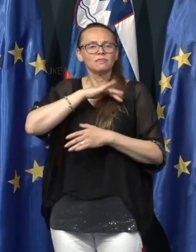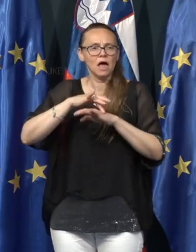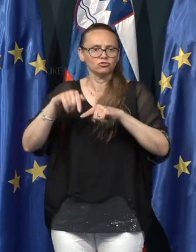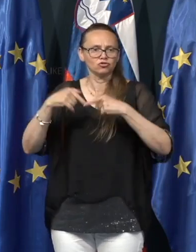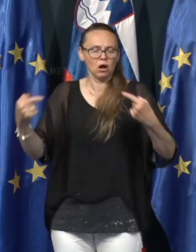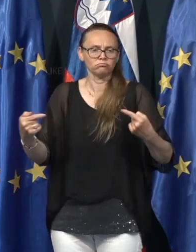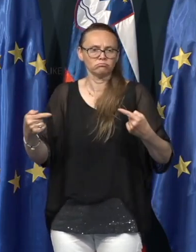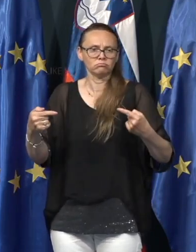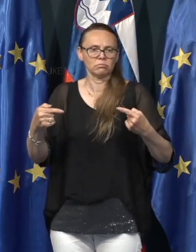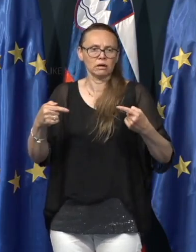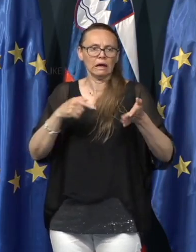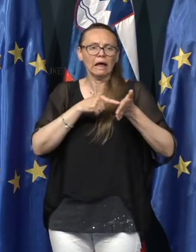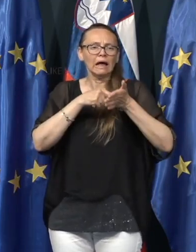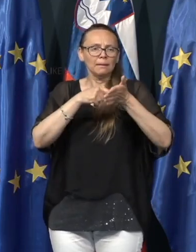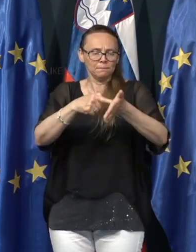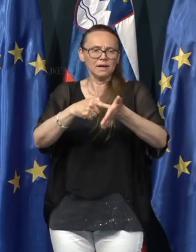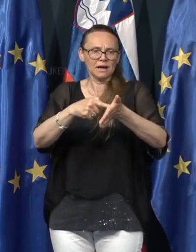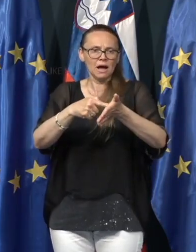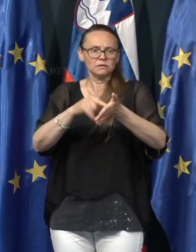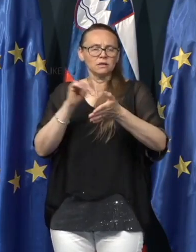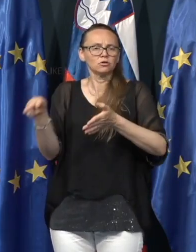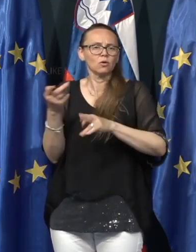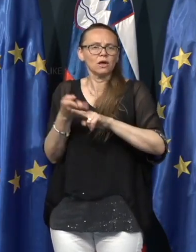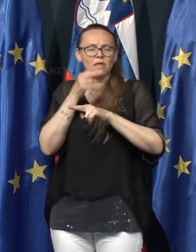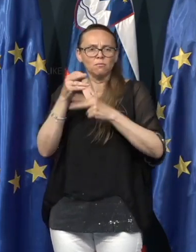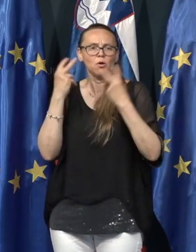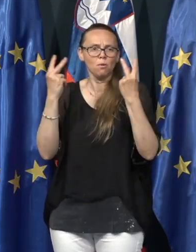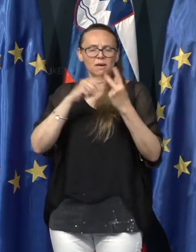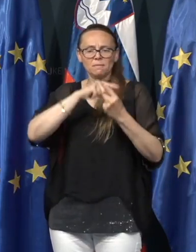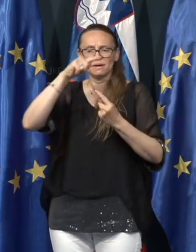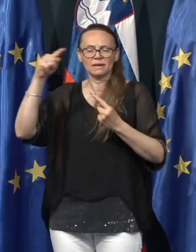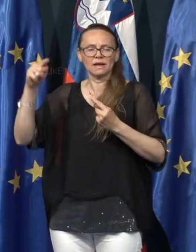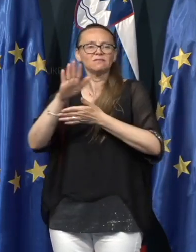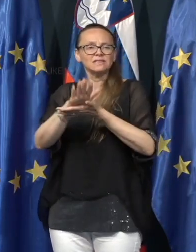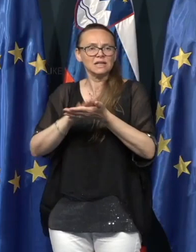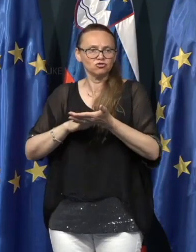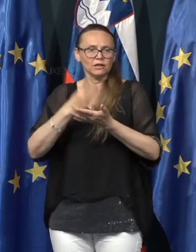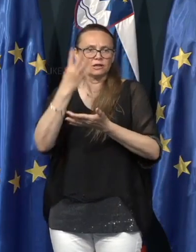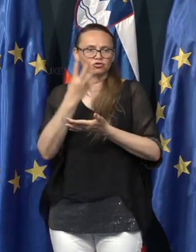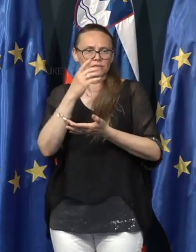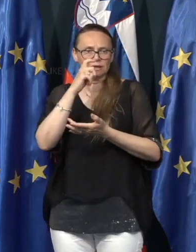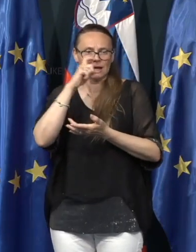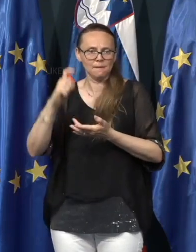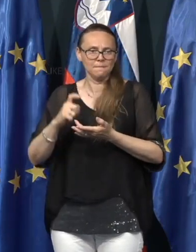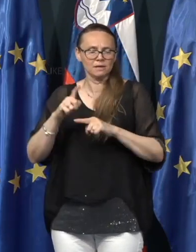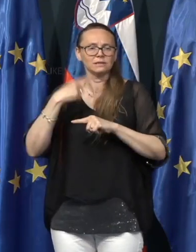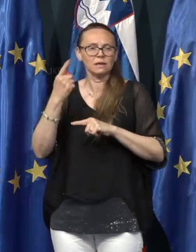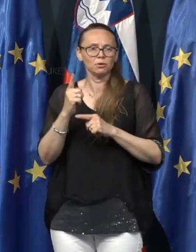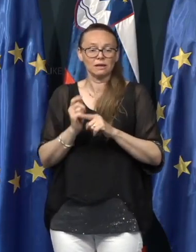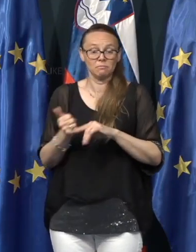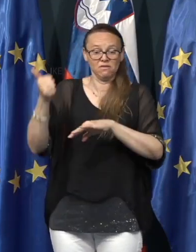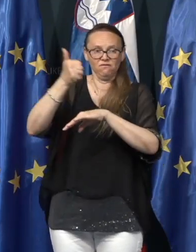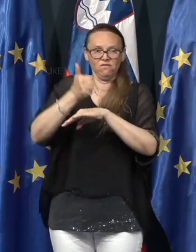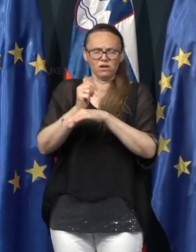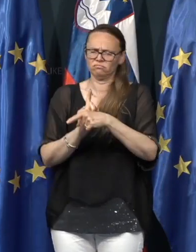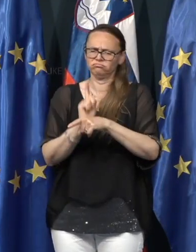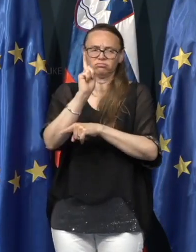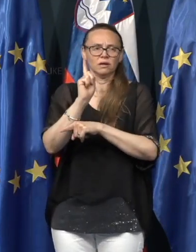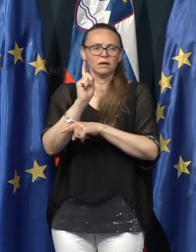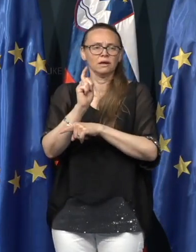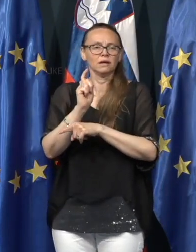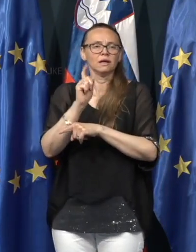krivulja, mogoče najbolj pomemben graf, ki ga danes pokažem. Naš začetek četrtega, tretjega, potem naš vrh z